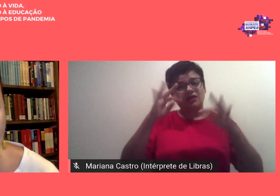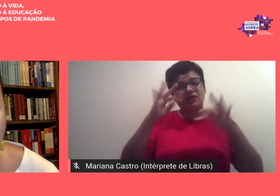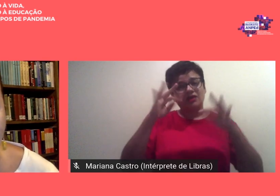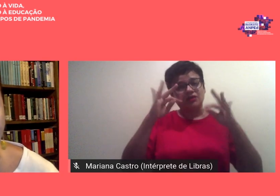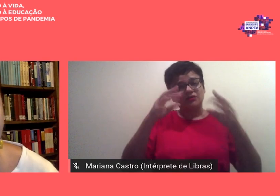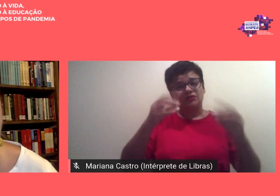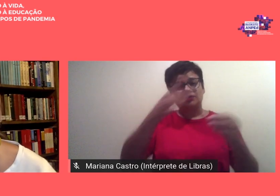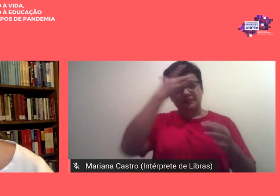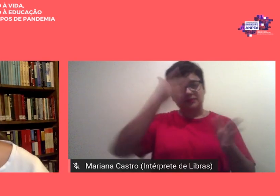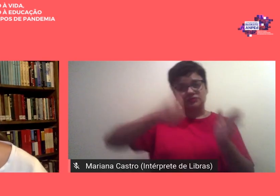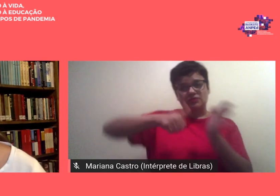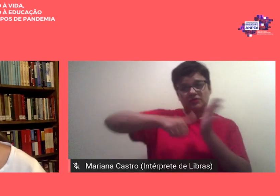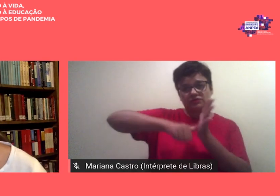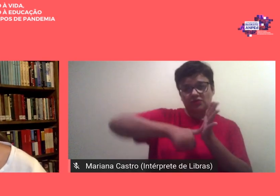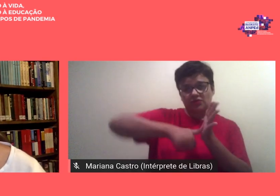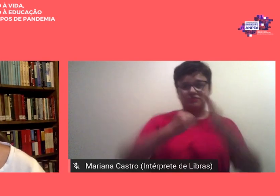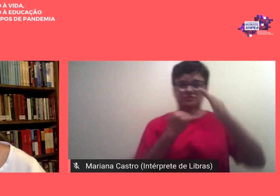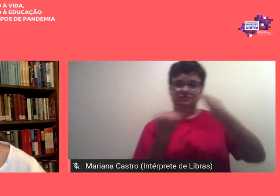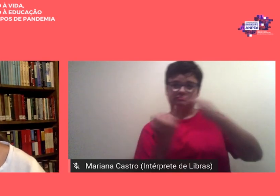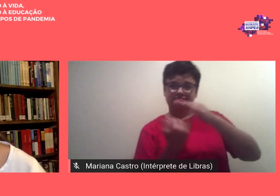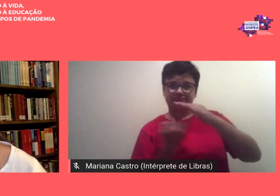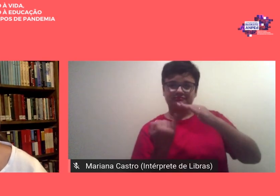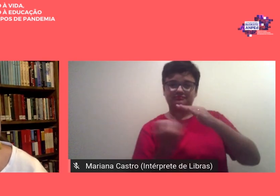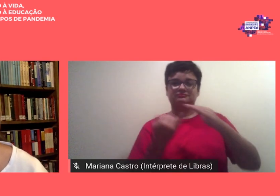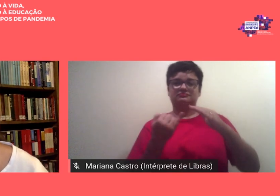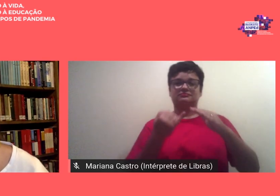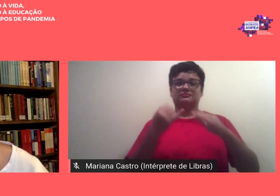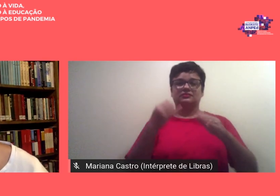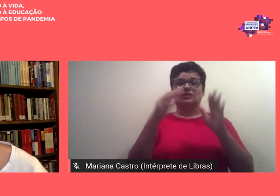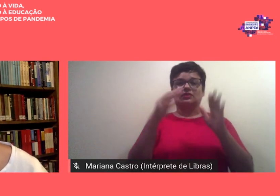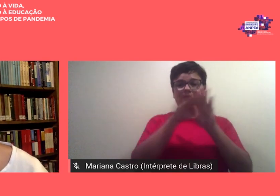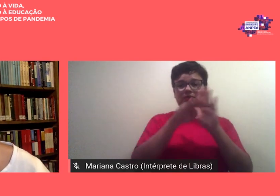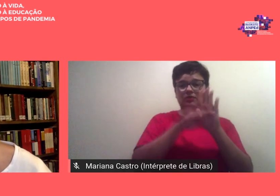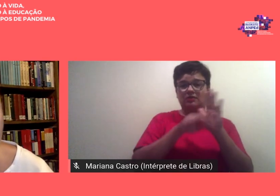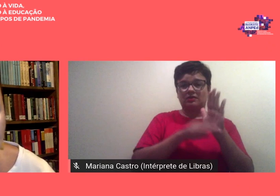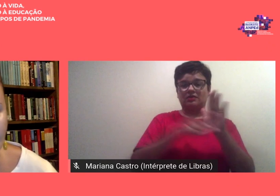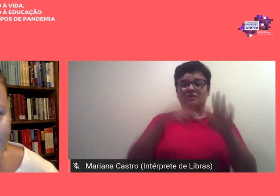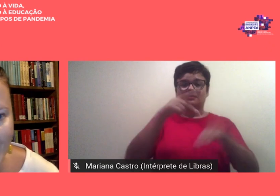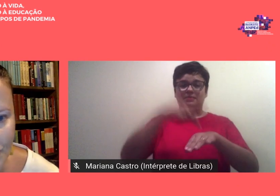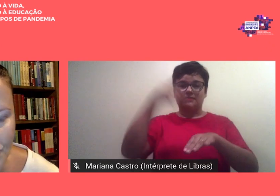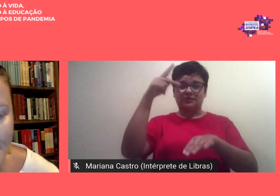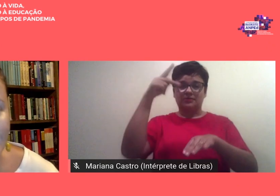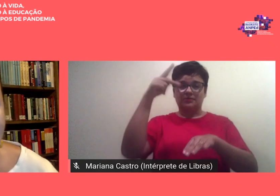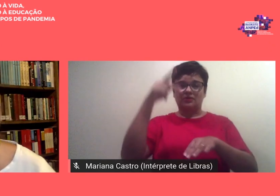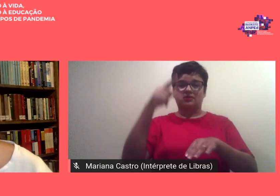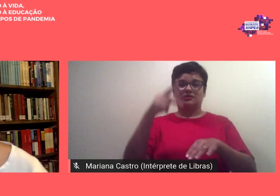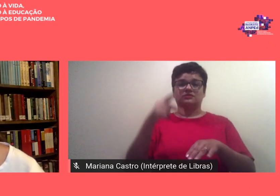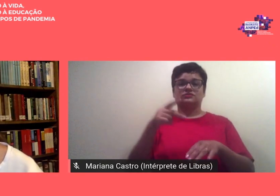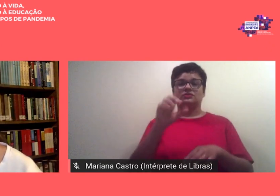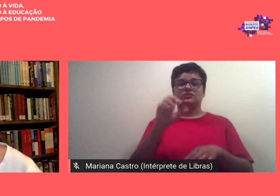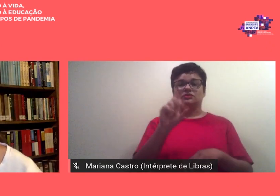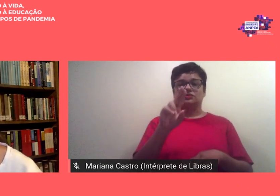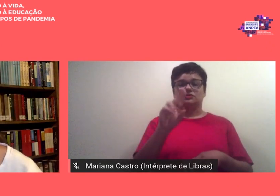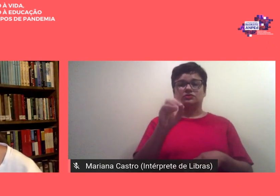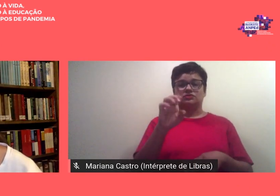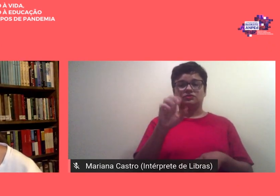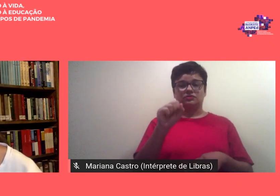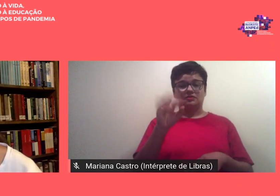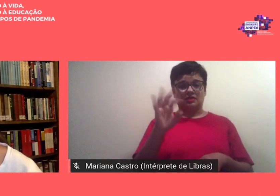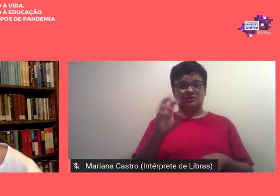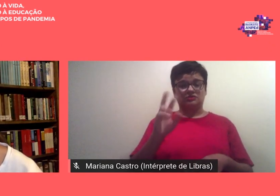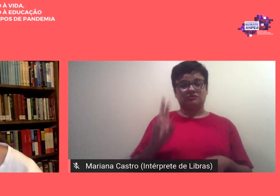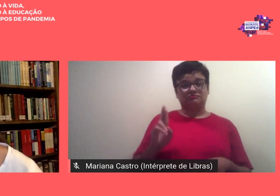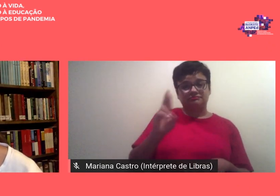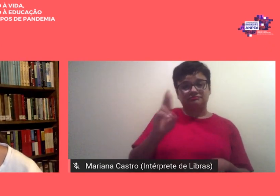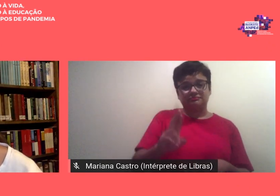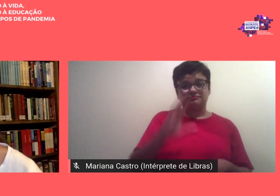institucionais os programas de pós-graduação em educação do Sudeste que representados aqui pela